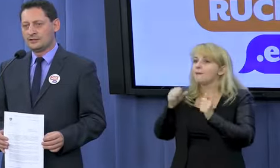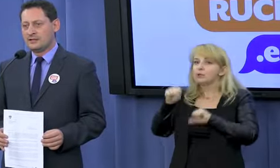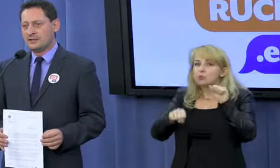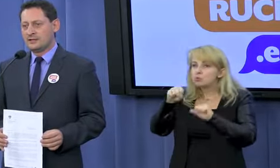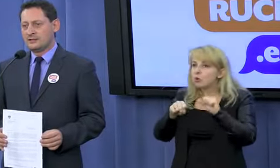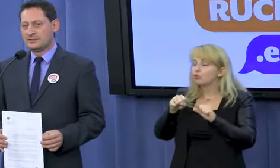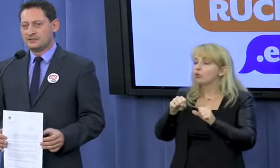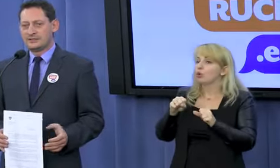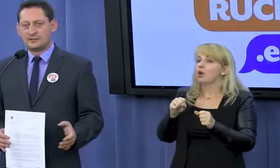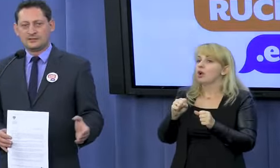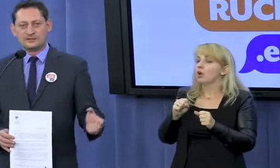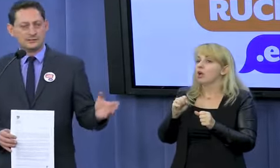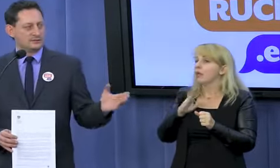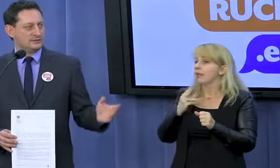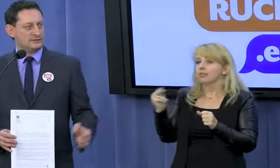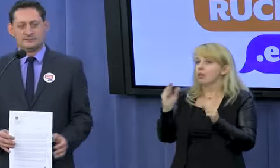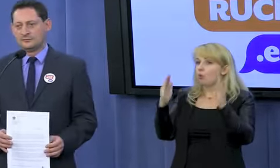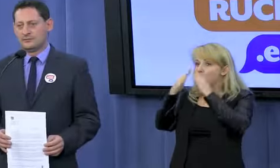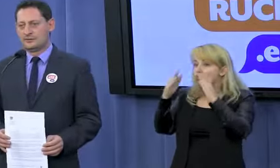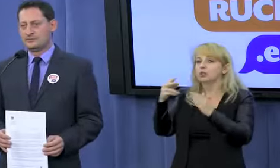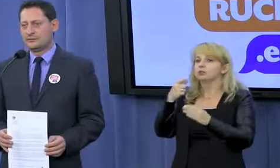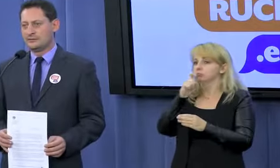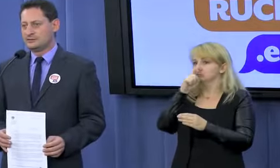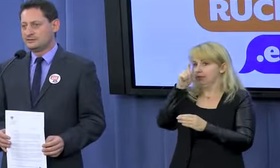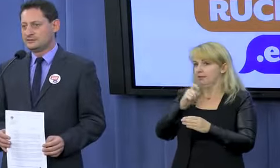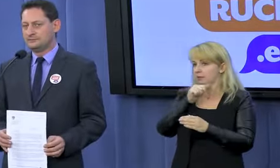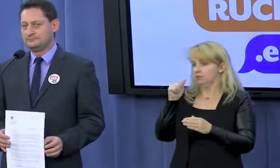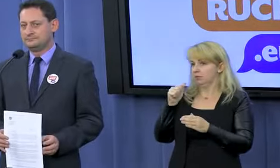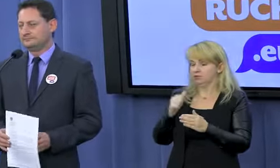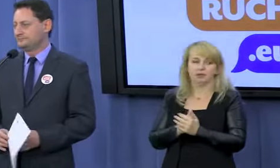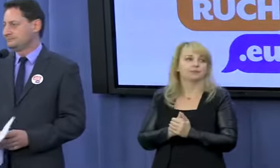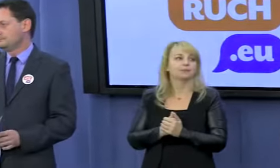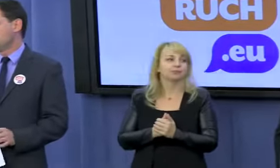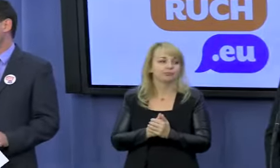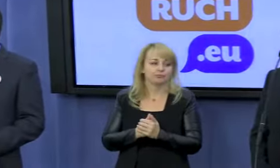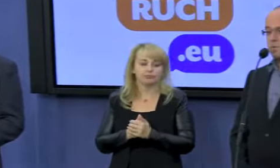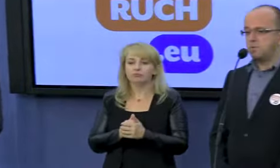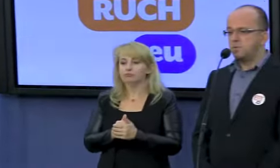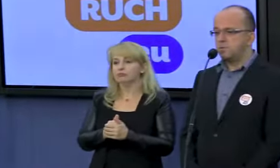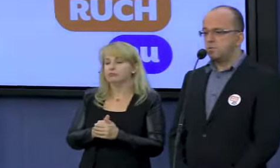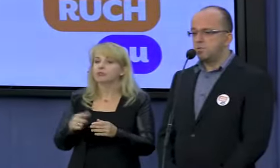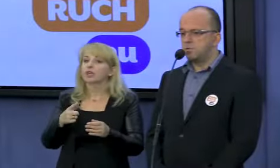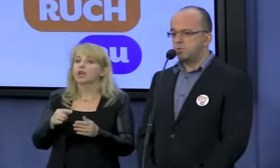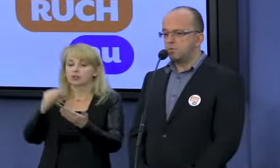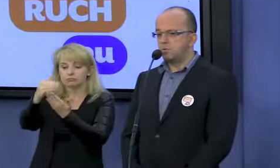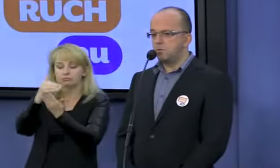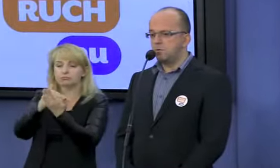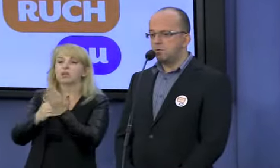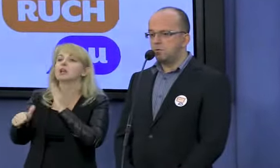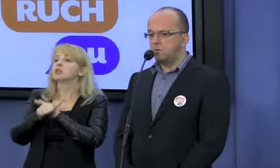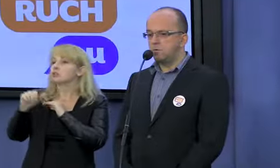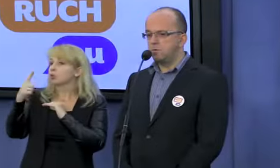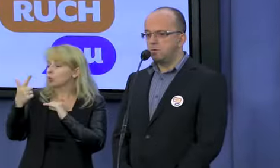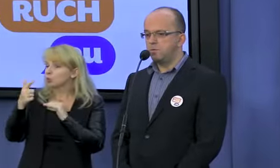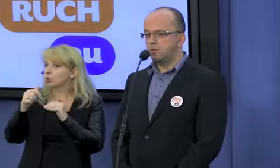ścigania. Więcej na temat tej instrukcji powie Roman Kotliński. Proszę Państwa, instrukcja z 1962